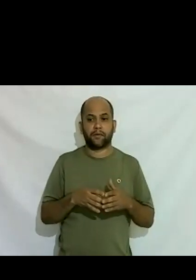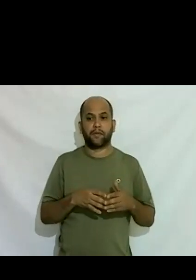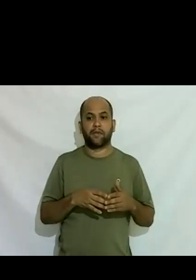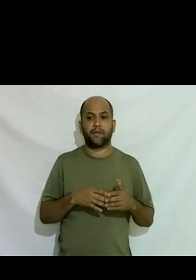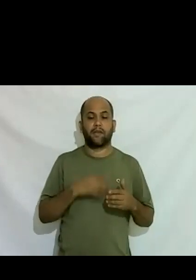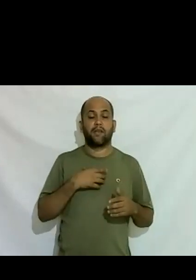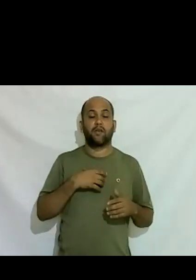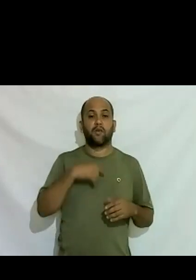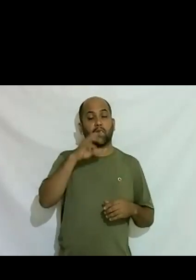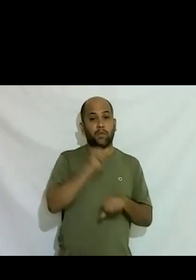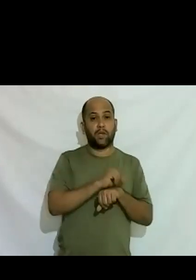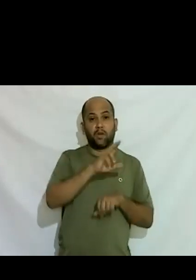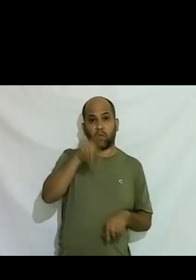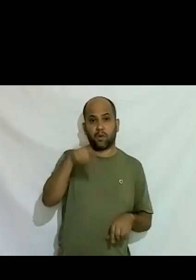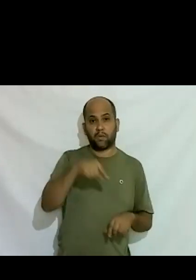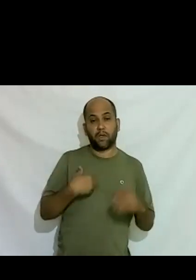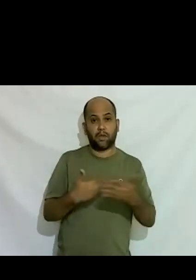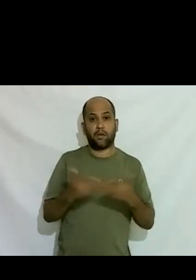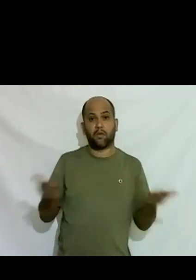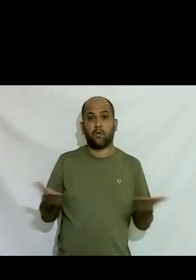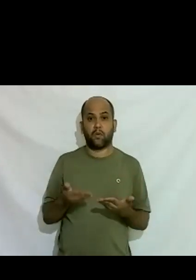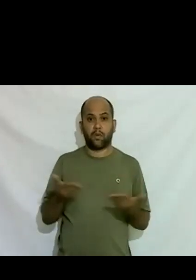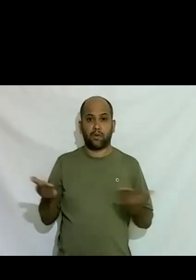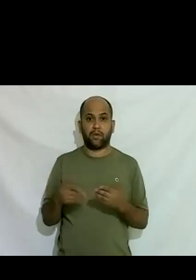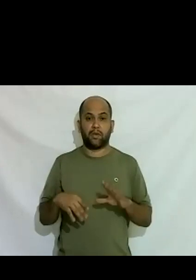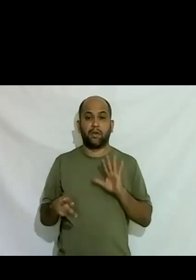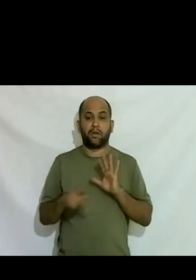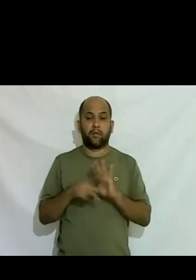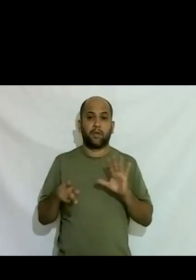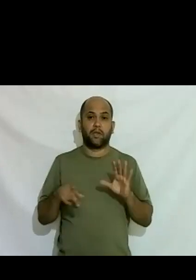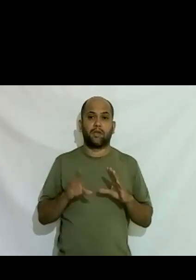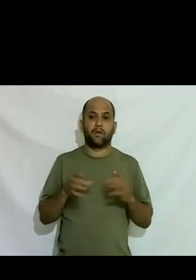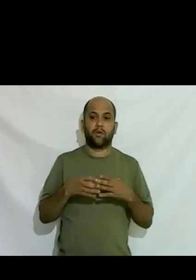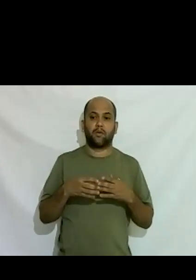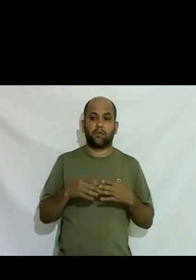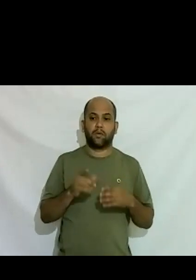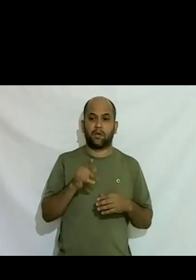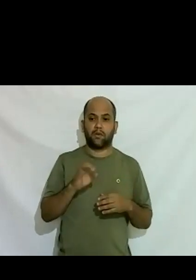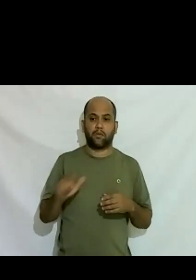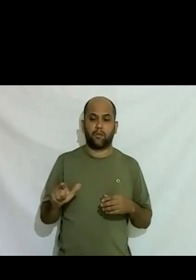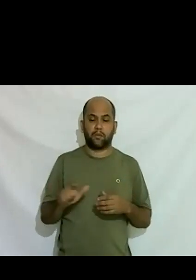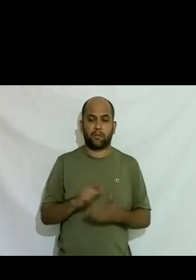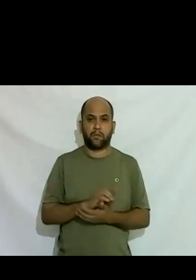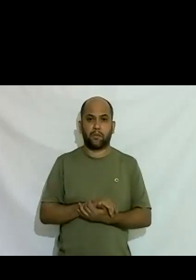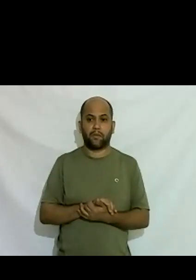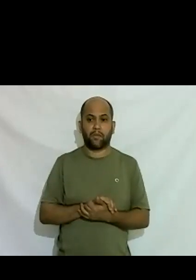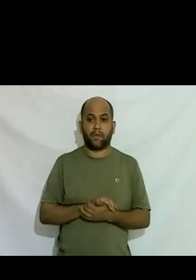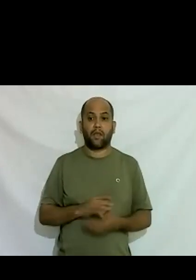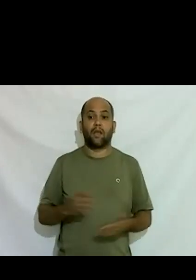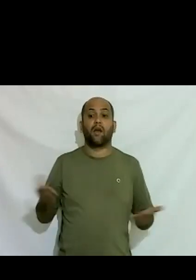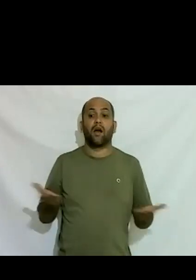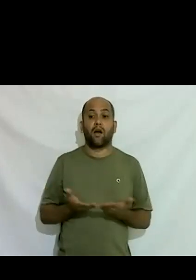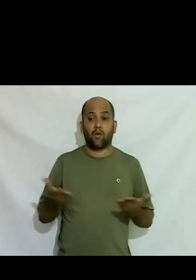mais parei até hoje né faço parte da comissão atual e e agora estou